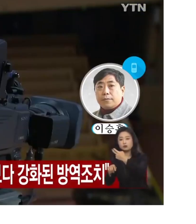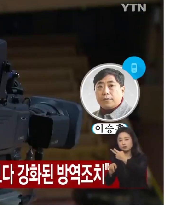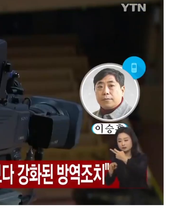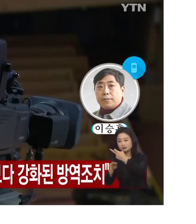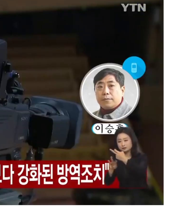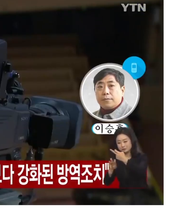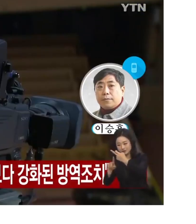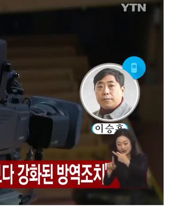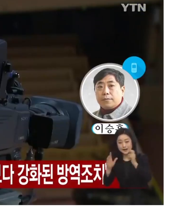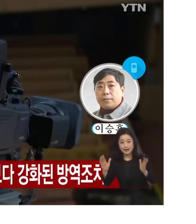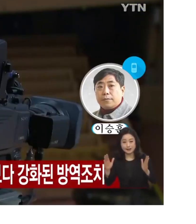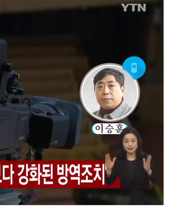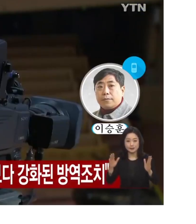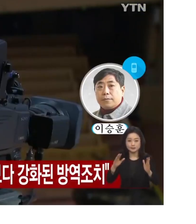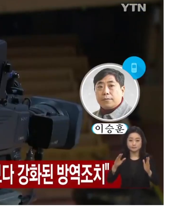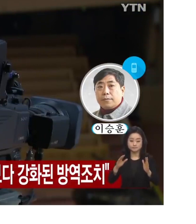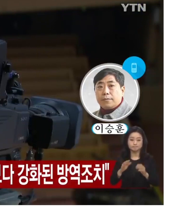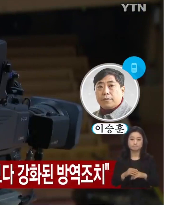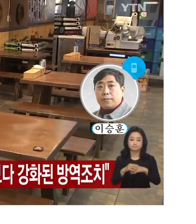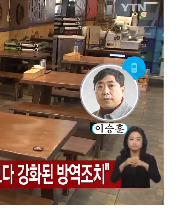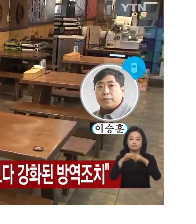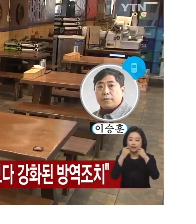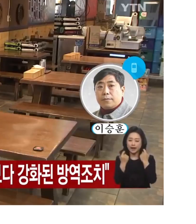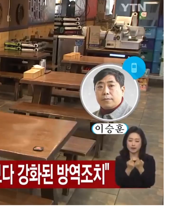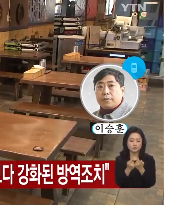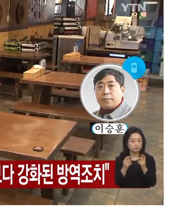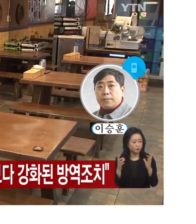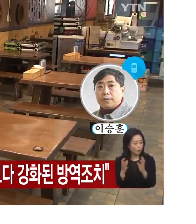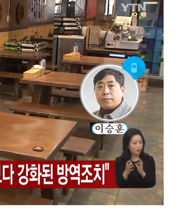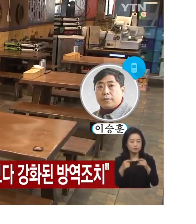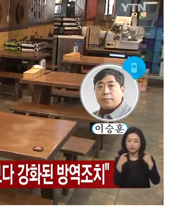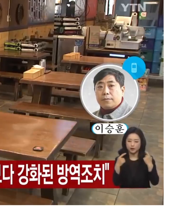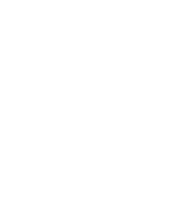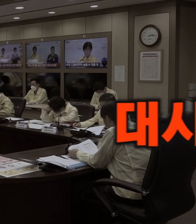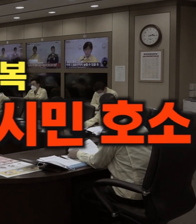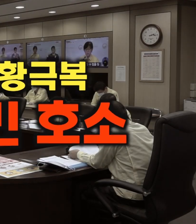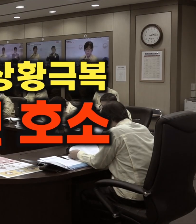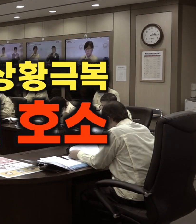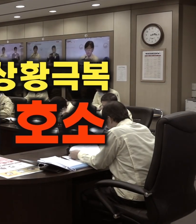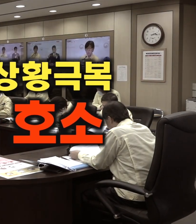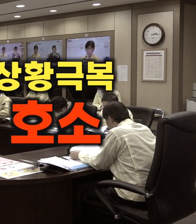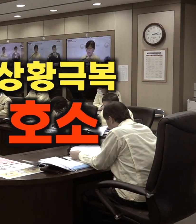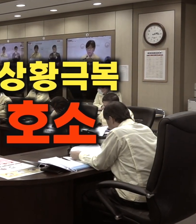성탄절과 연말연시, 사적 모임, 그리고 여행 등을 전면 제안하게 됩니다.